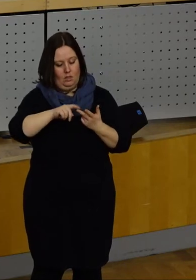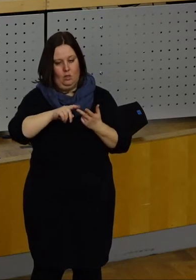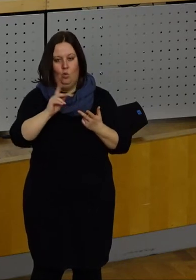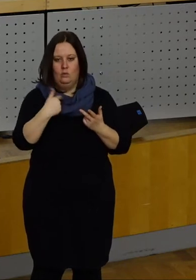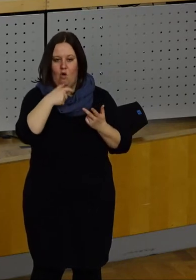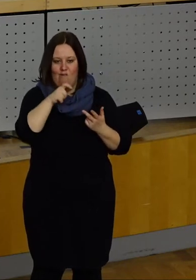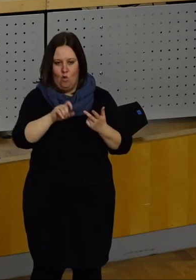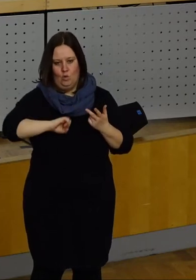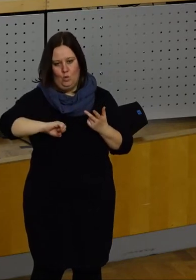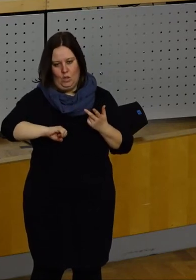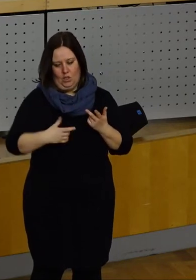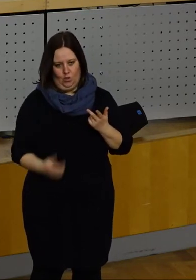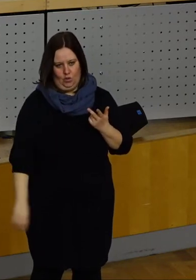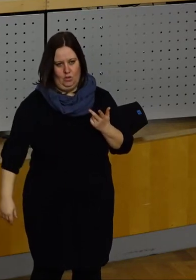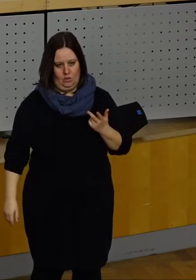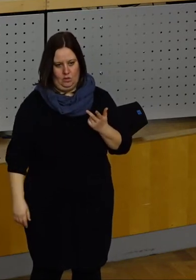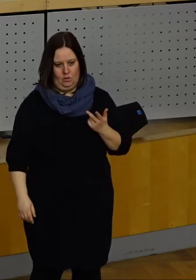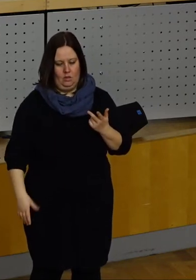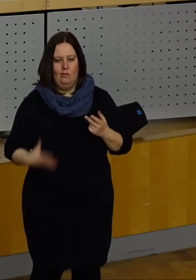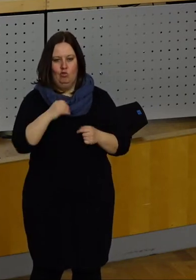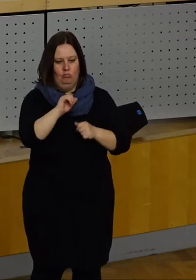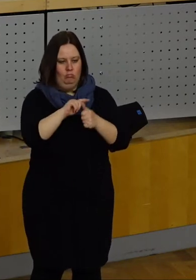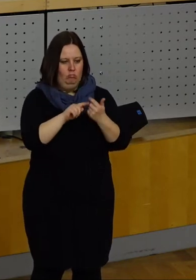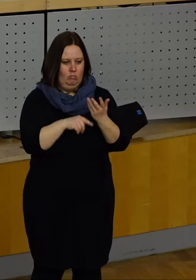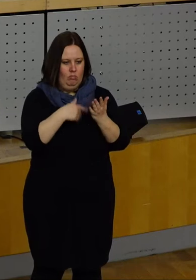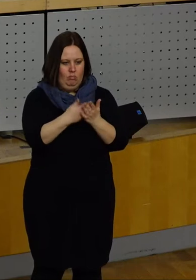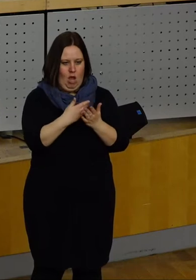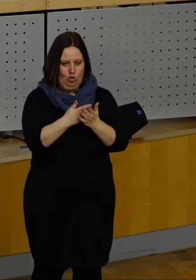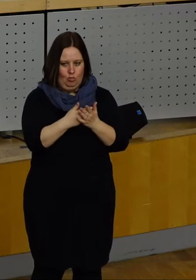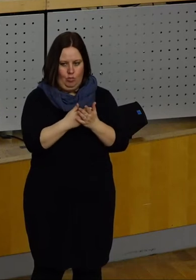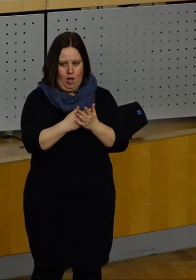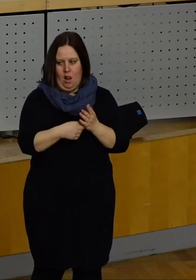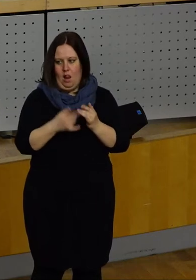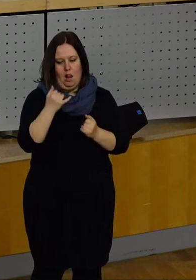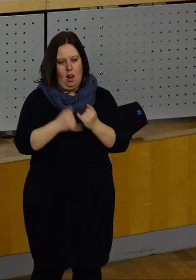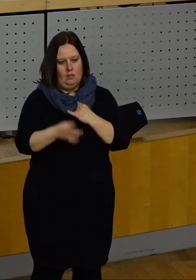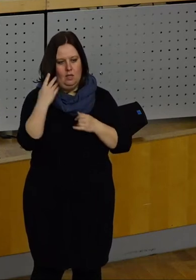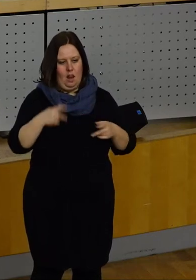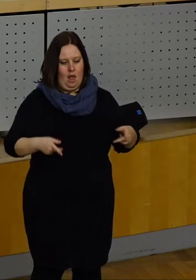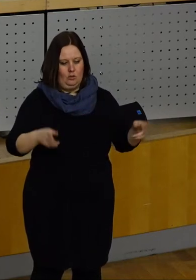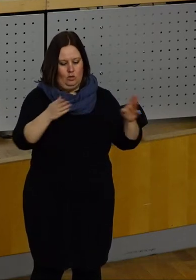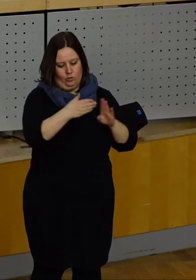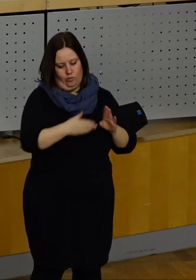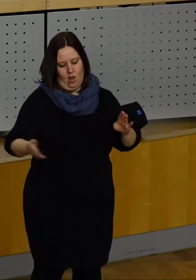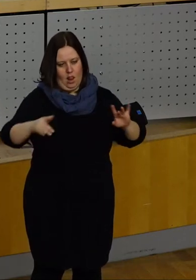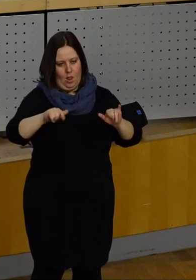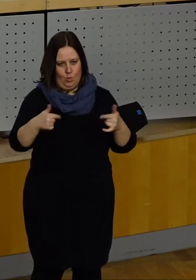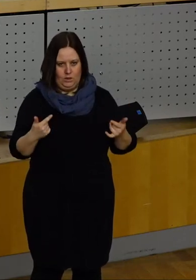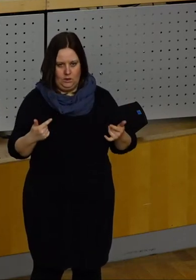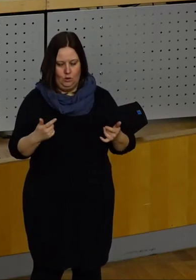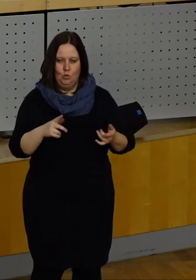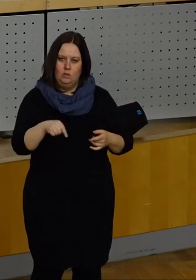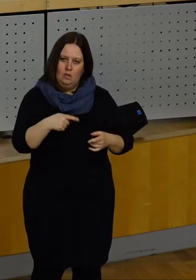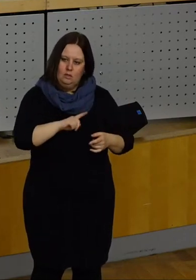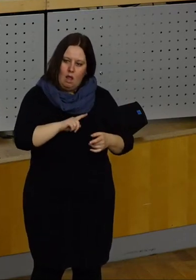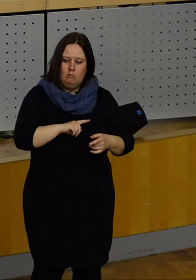das Wort zügig. Ich möchte ein paar Beispiele aufzählen, die wir in der vergangenen Legislatur auf den Weg gebracht haben und bei